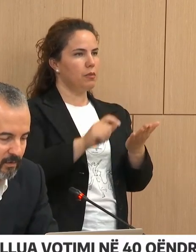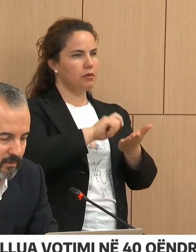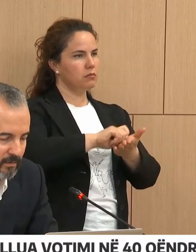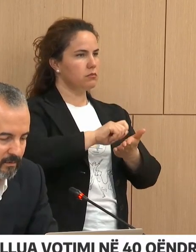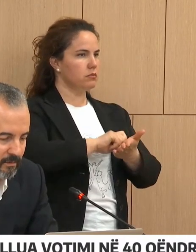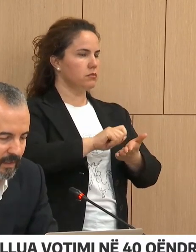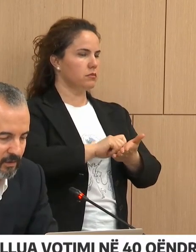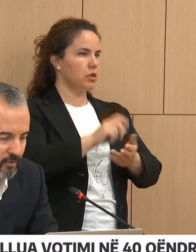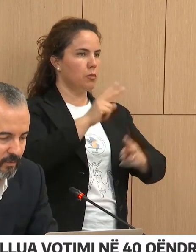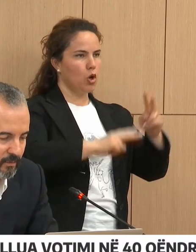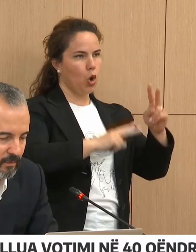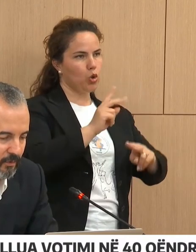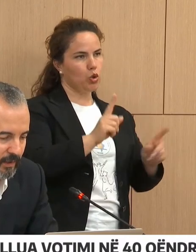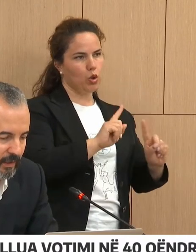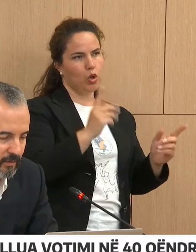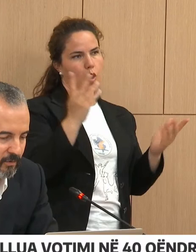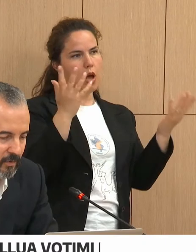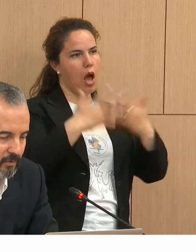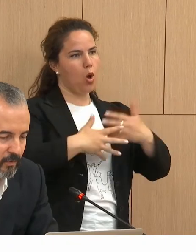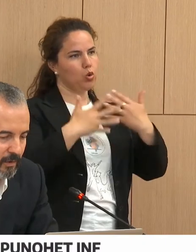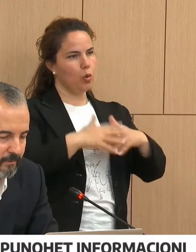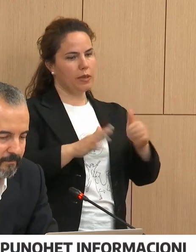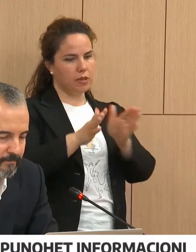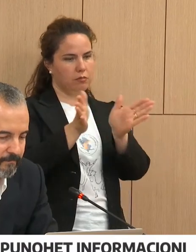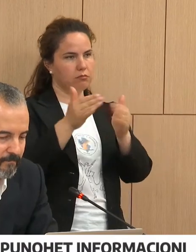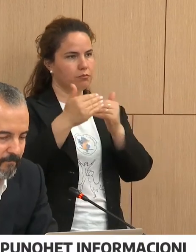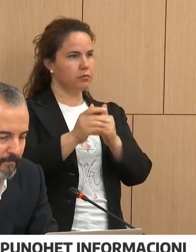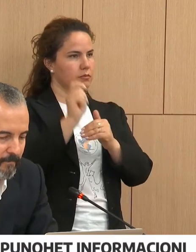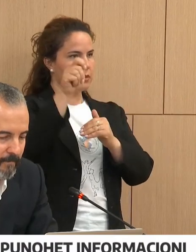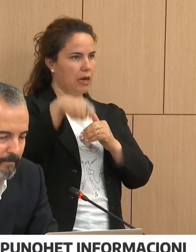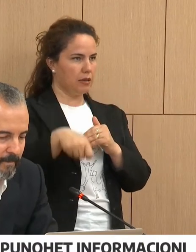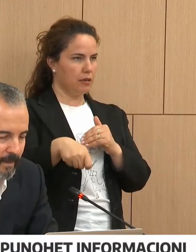këtë informacion paka shumë, ju e keni të konsoliduar.